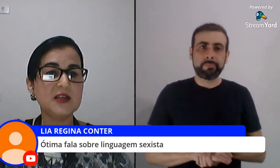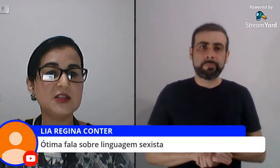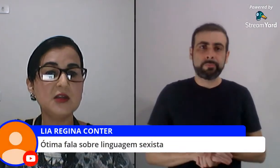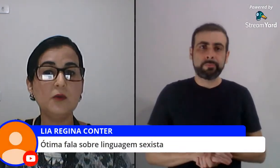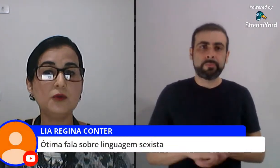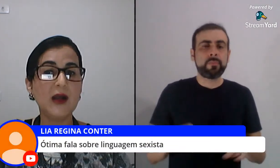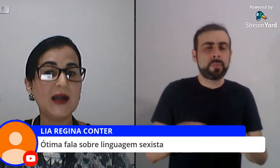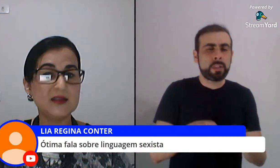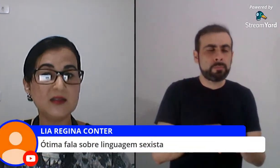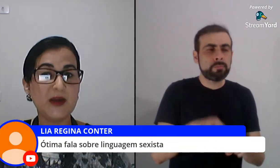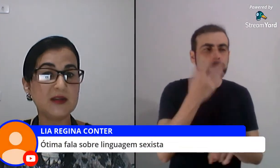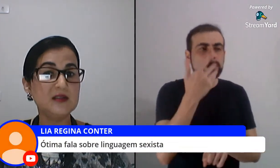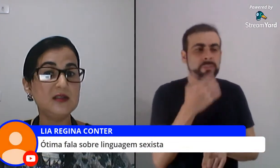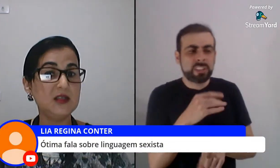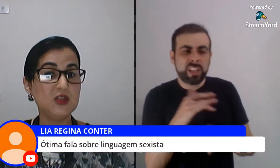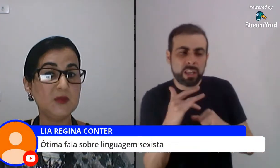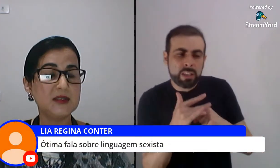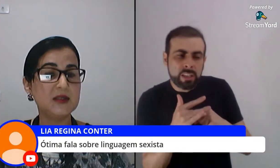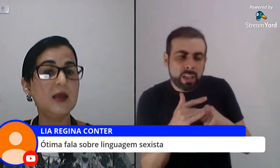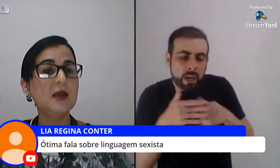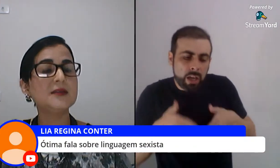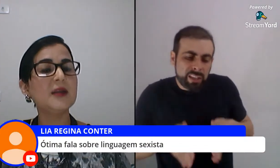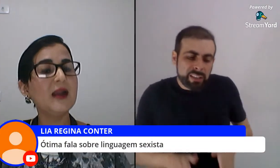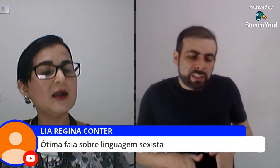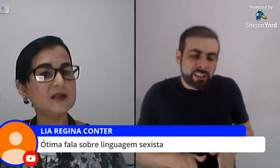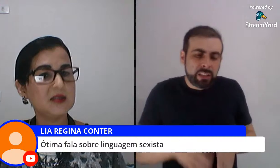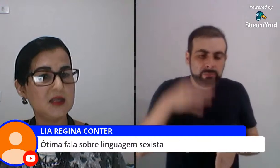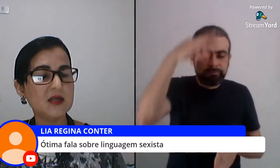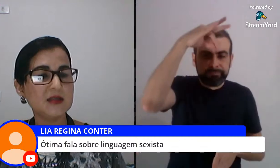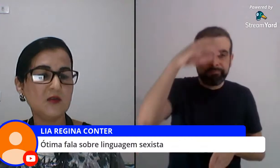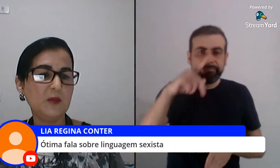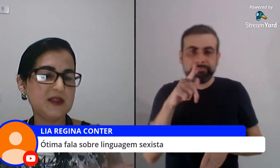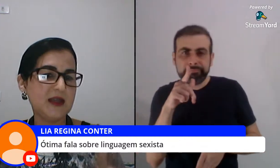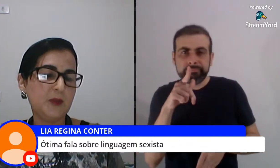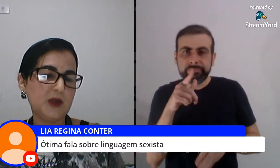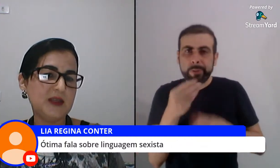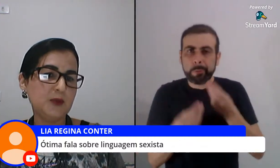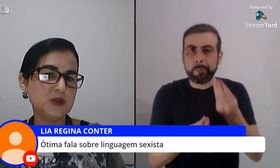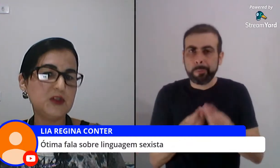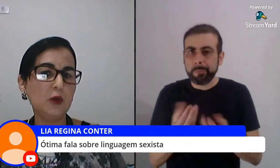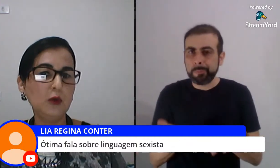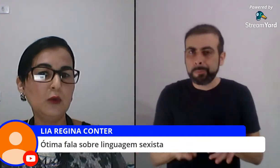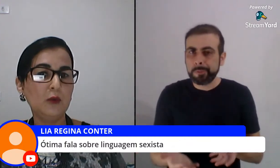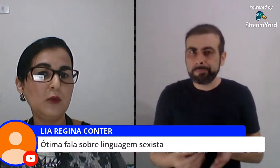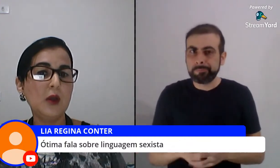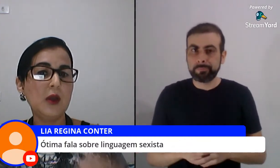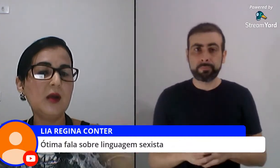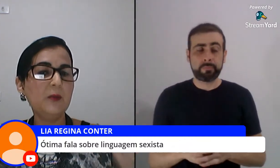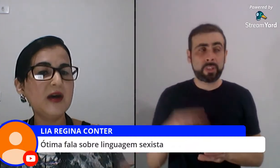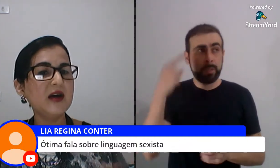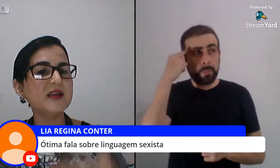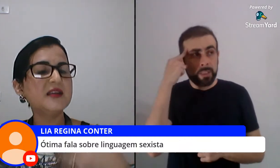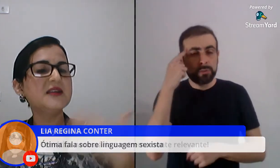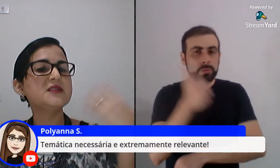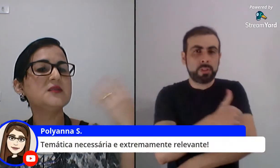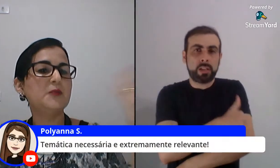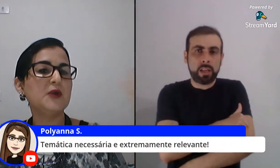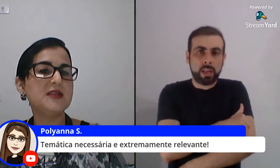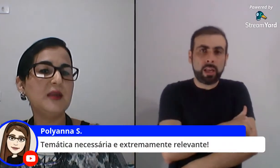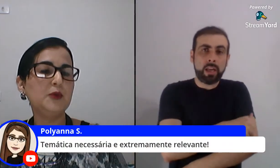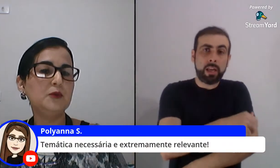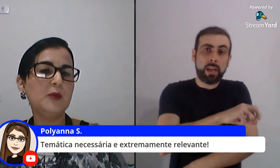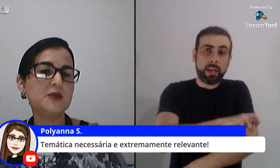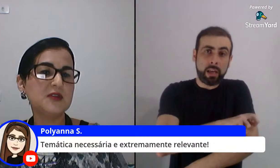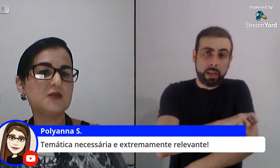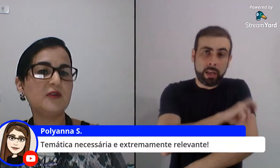as crianças sejam tocadas em partes íntimas trabalhar com as crianças vamos pensar aí por exemplo no ciclo 1 campanhas